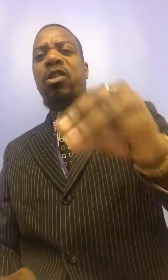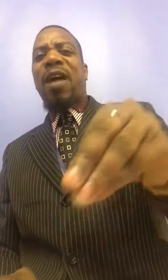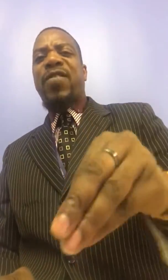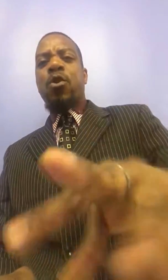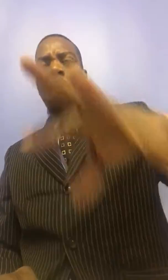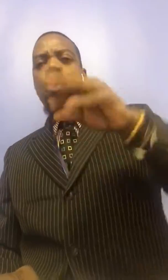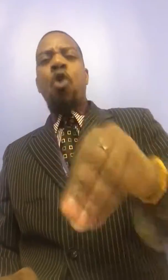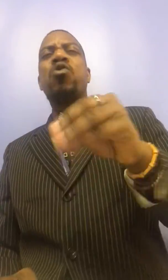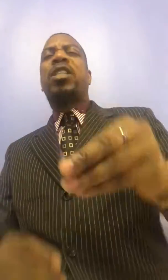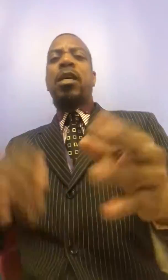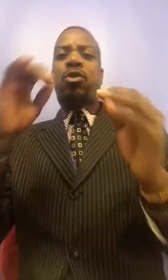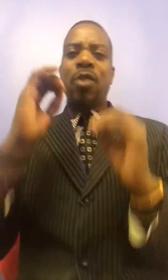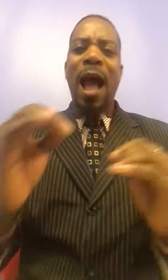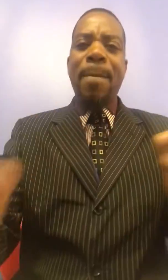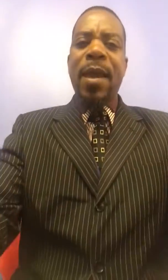de ta vie. Au nom de Jésus. Amen.